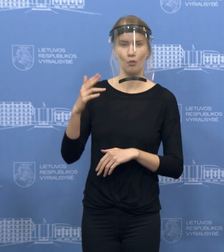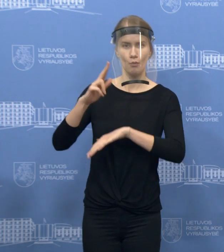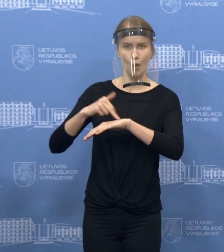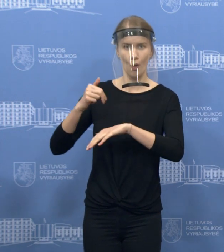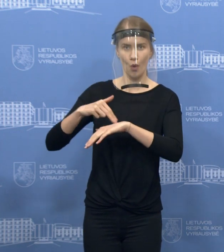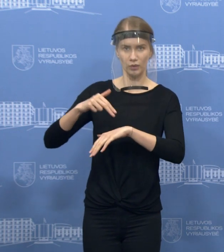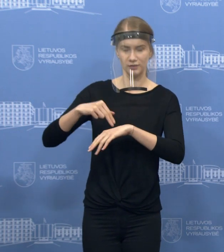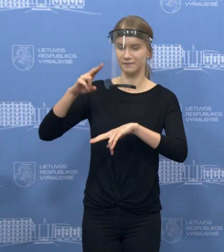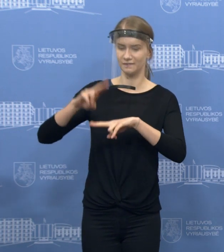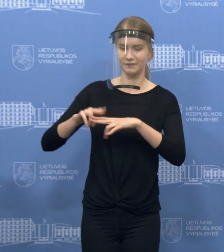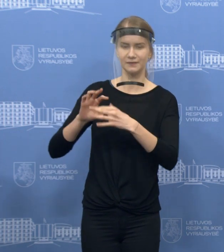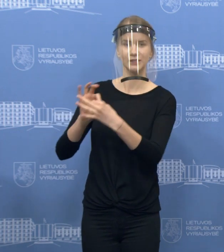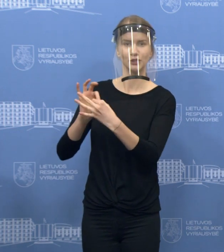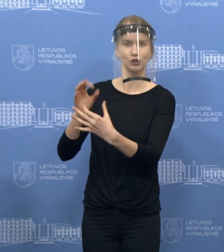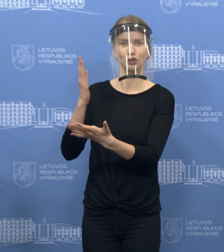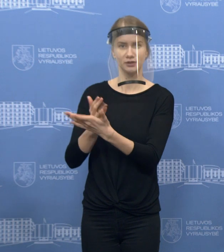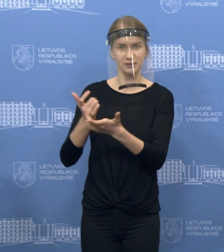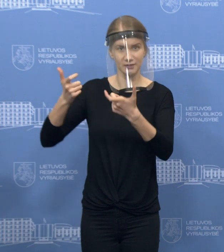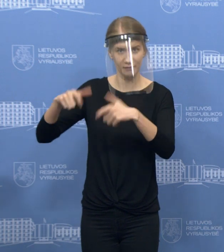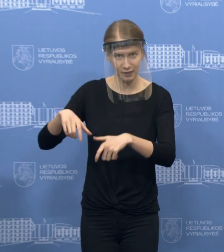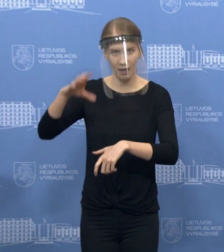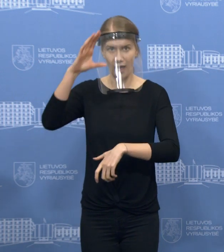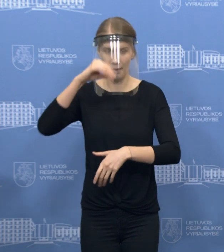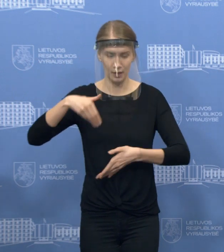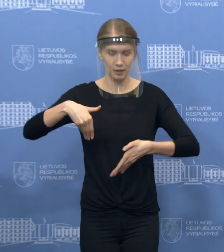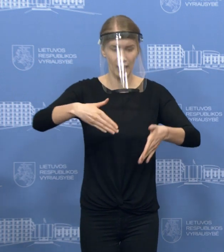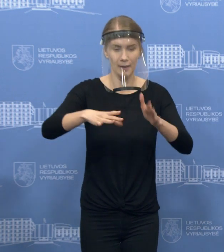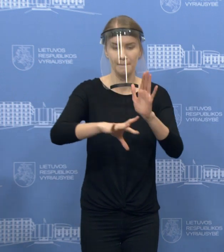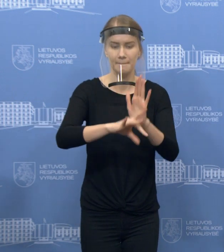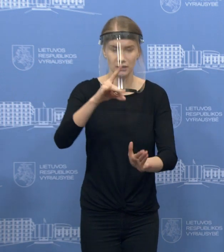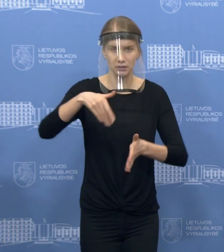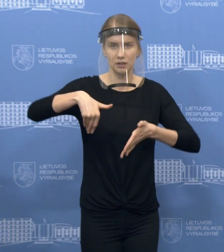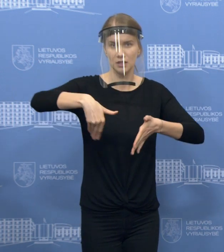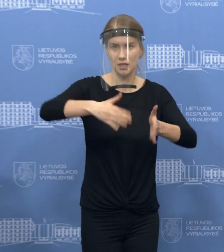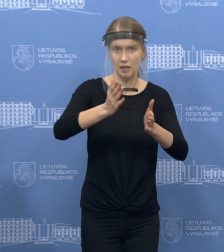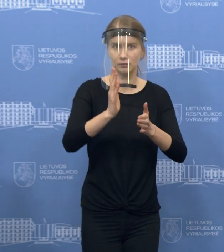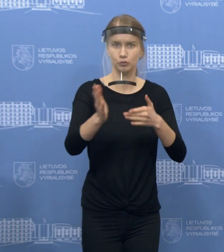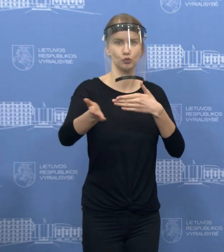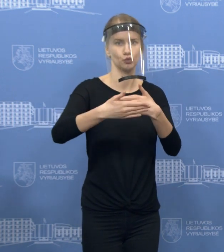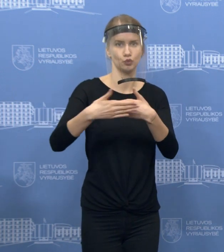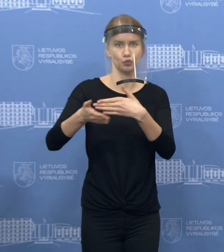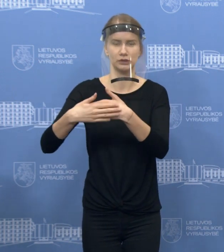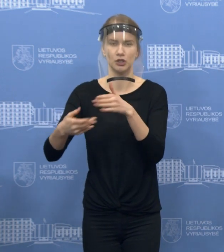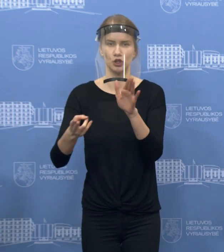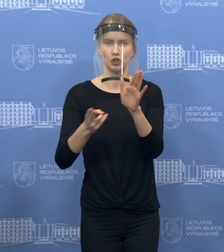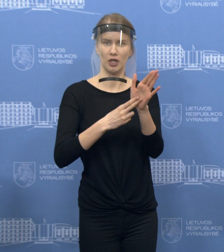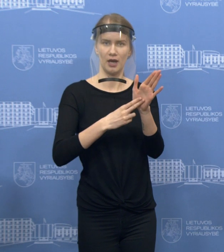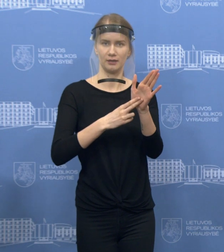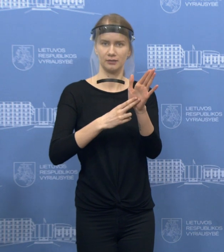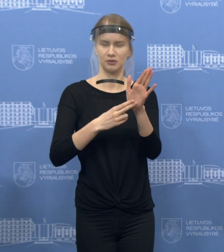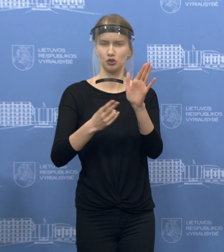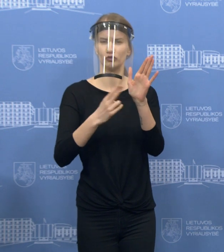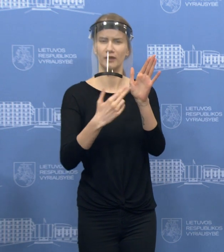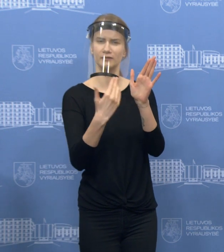esančiai savivaldybėse ir nustato tas vietas, kurios bus uždaromos ženklais, tam tik reikėliai ir